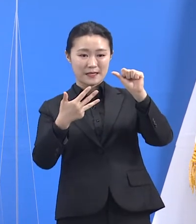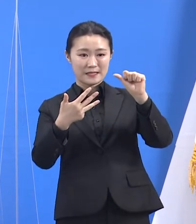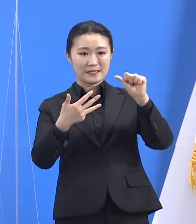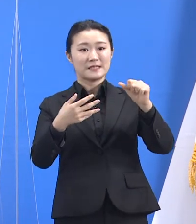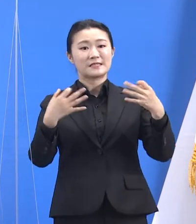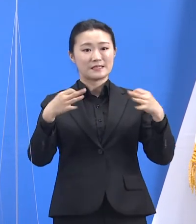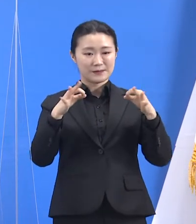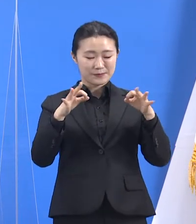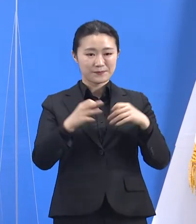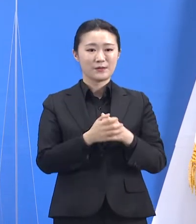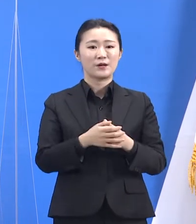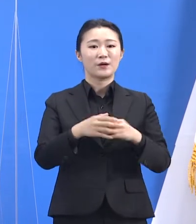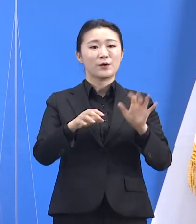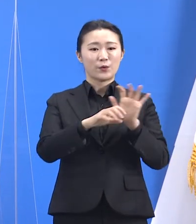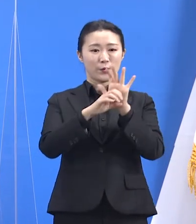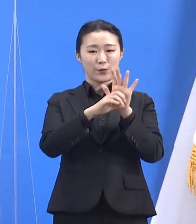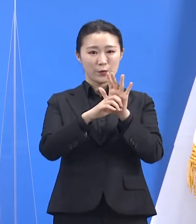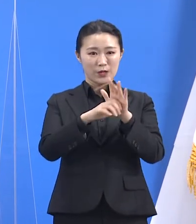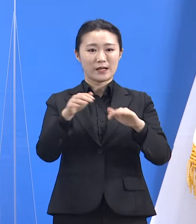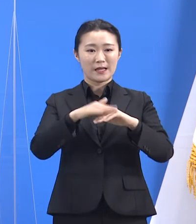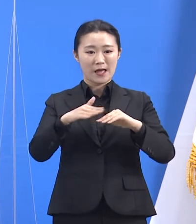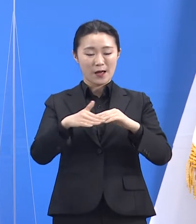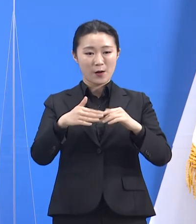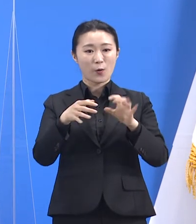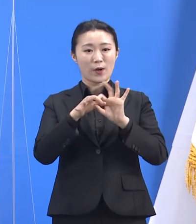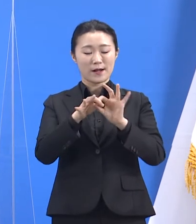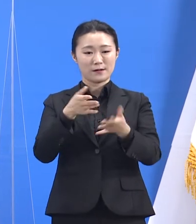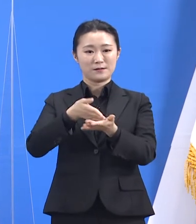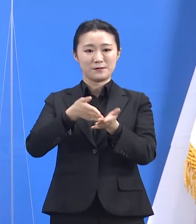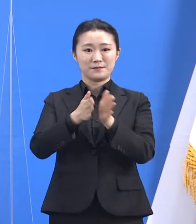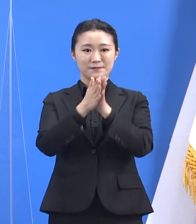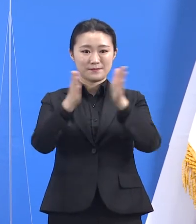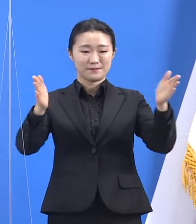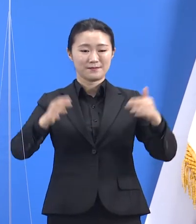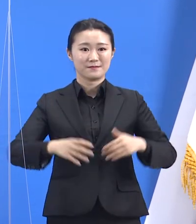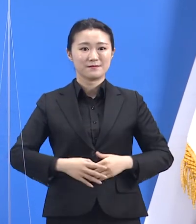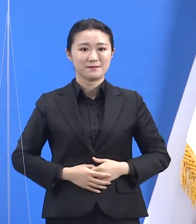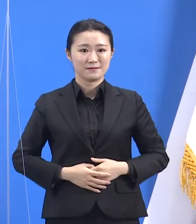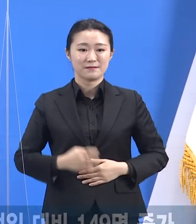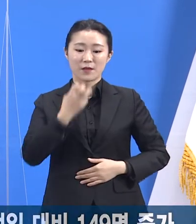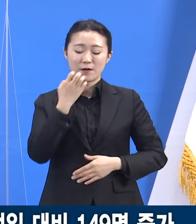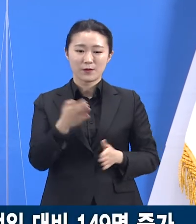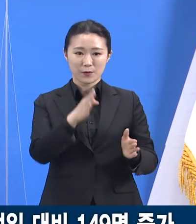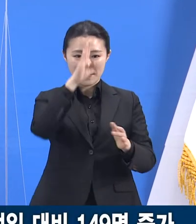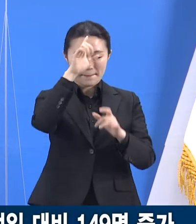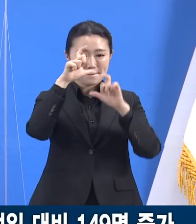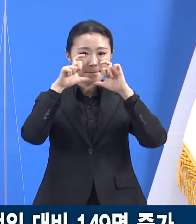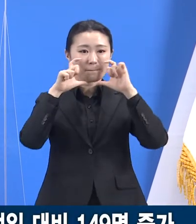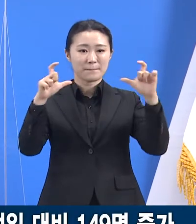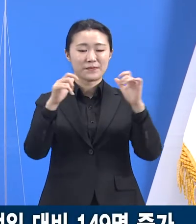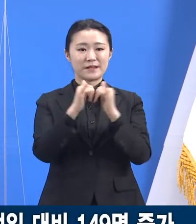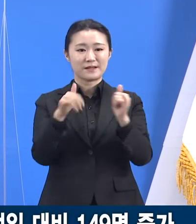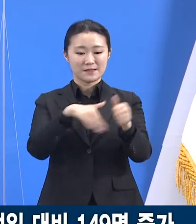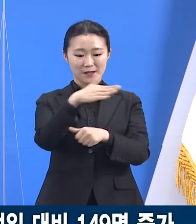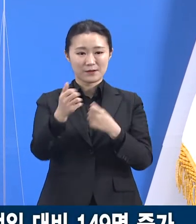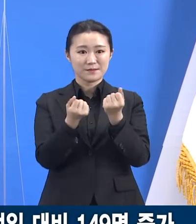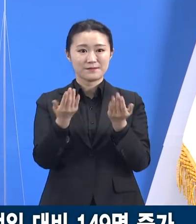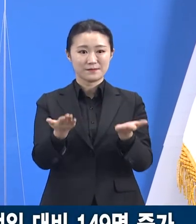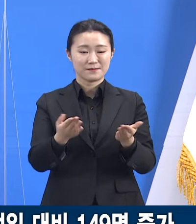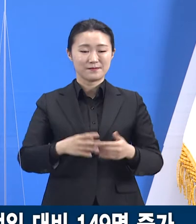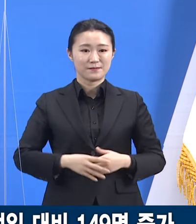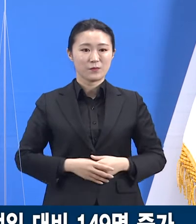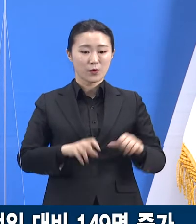코로나19 대응 관련 정례 기자회견을 시작하겠습니다. 경기도 확진자 발생 현황입니다. 5월